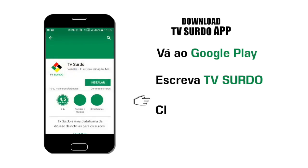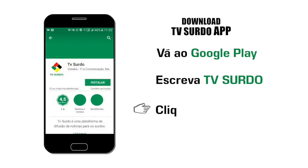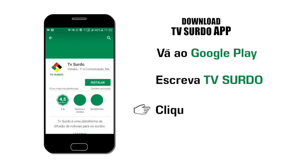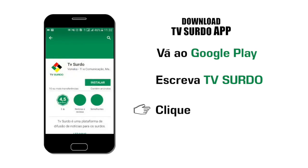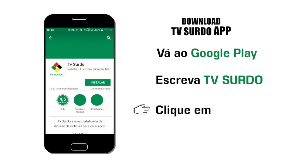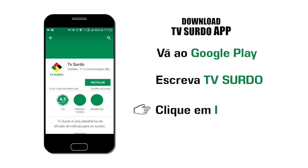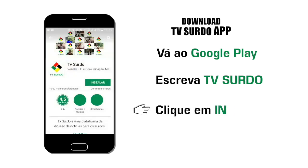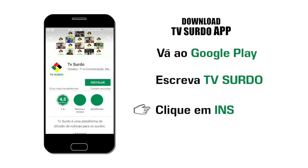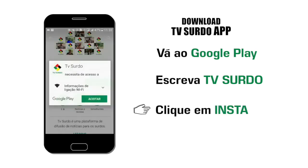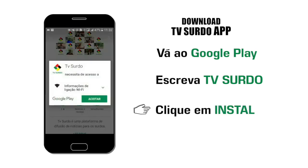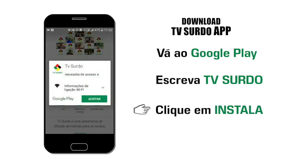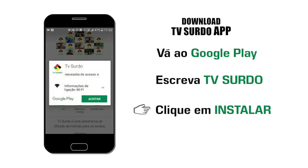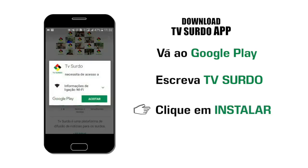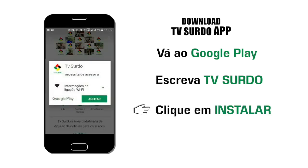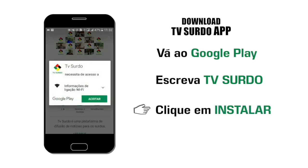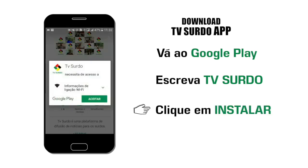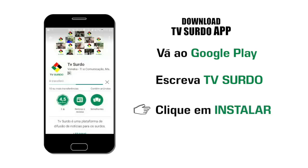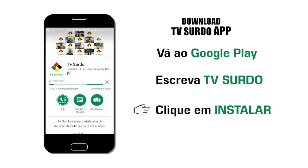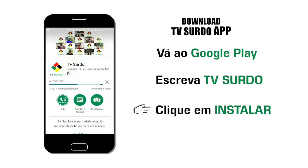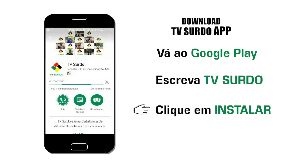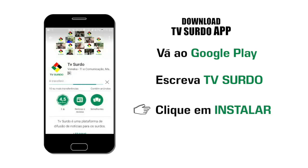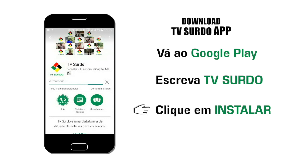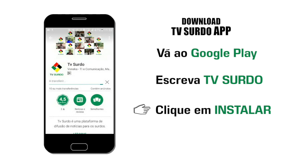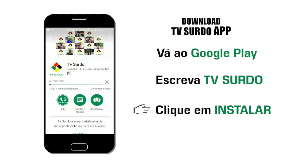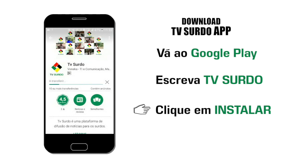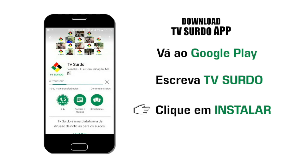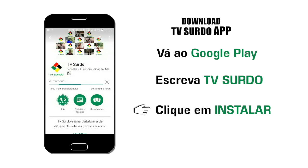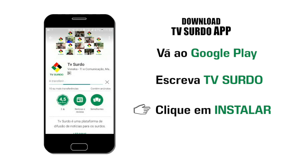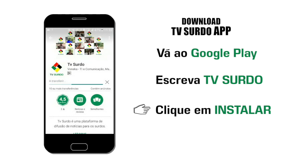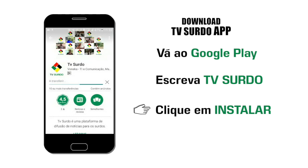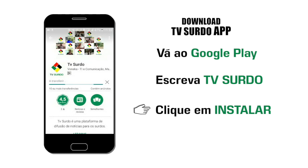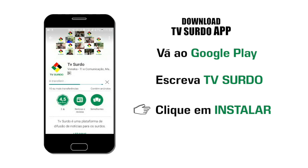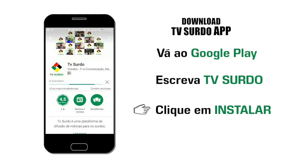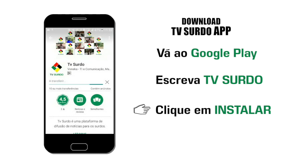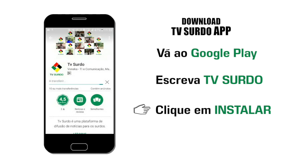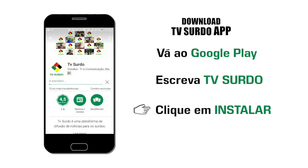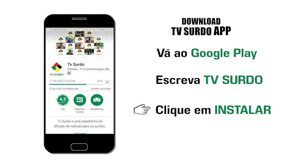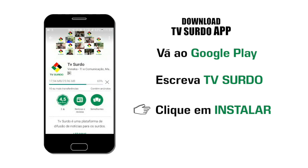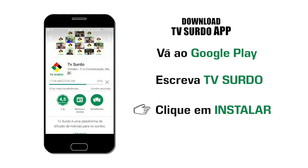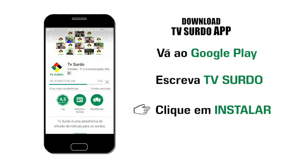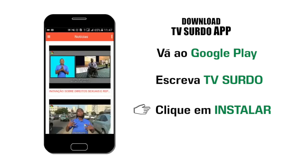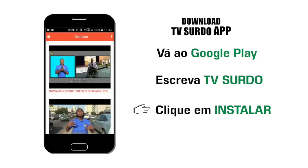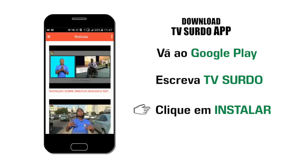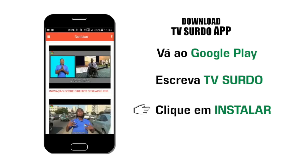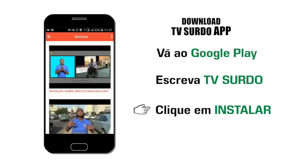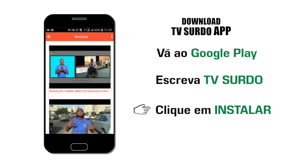Clique no ícone com o emblema da TV Surdo e de seguida instale. E já está.